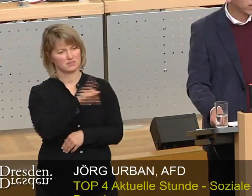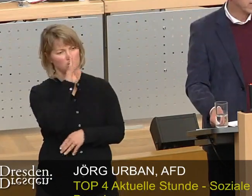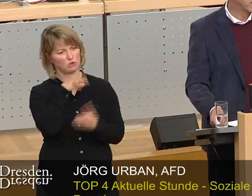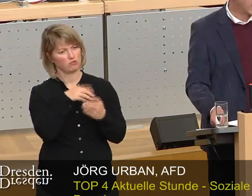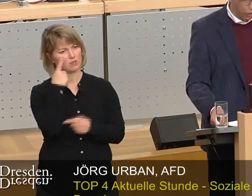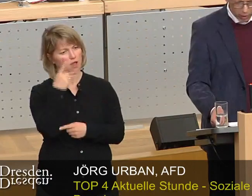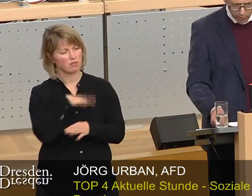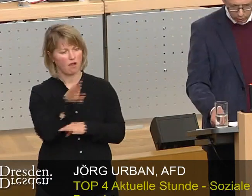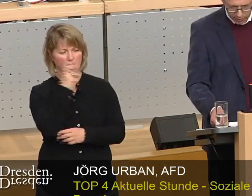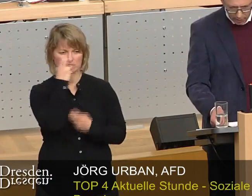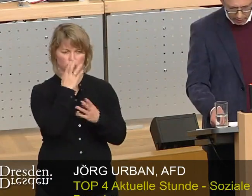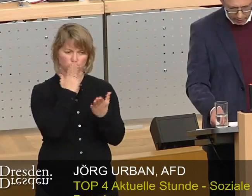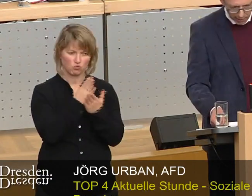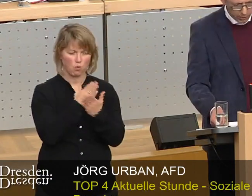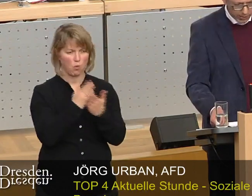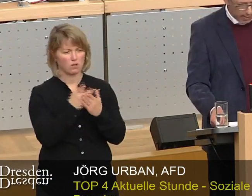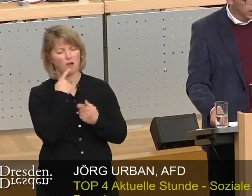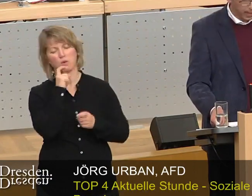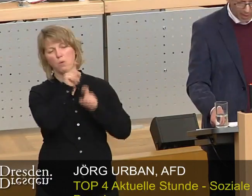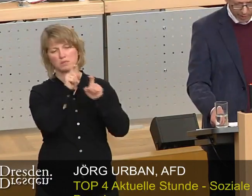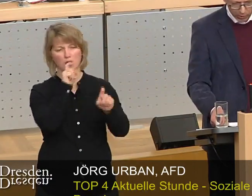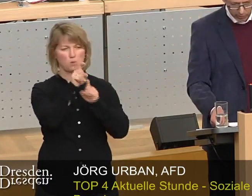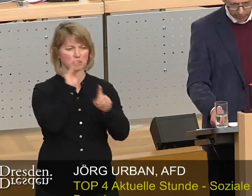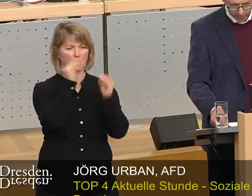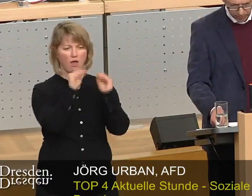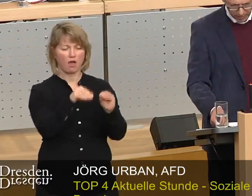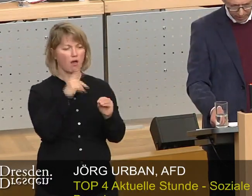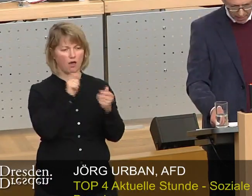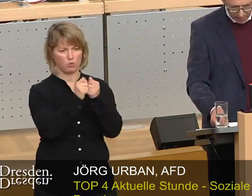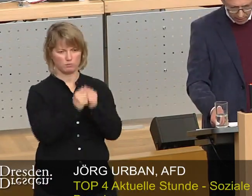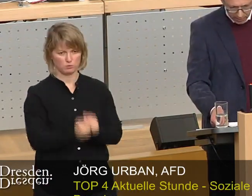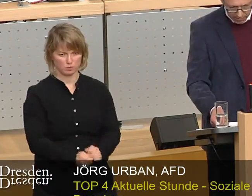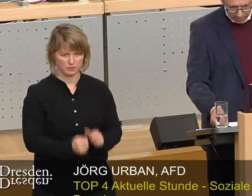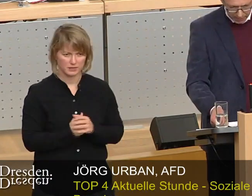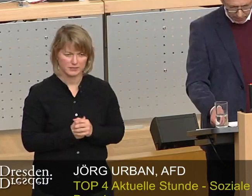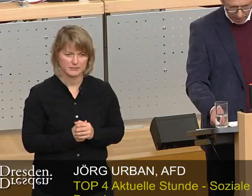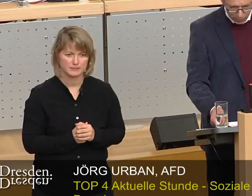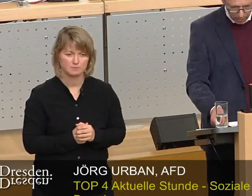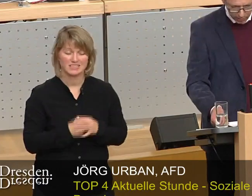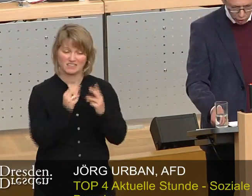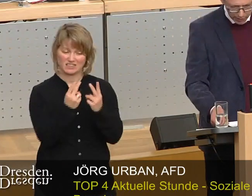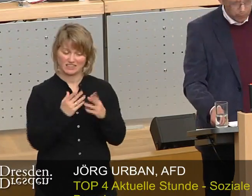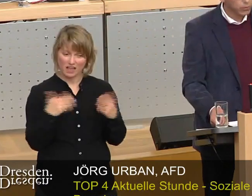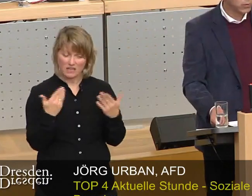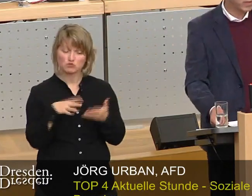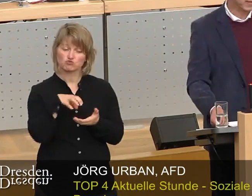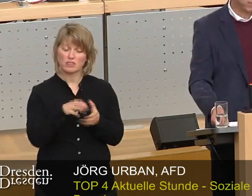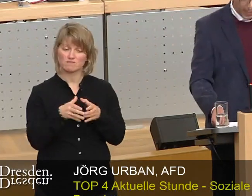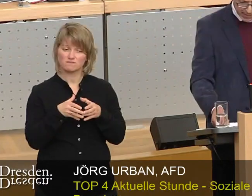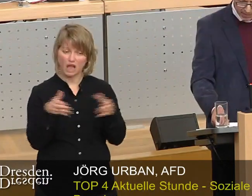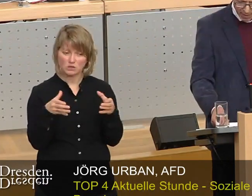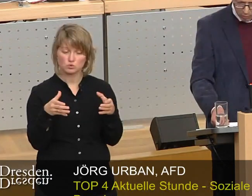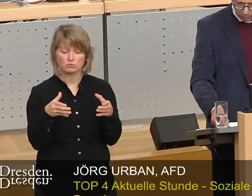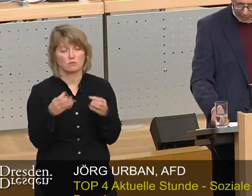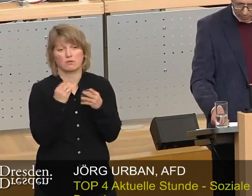versucht, mit lautstarken Kommentaren genau das Gegenteil herbeizureden. Richtig ist, dass das Wachstum einer Stadt notwendigerweise